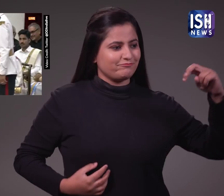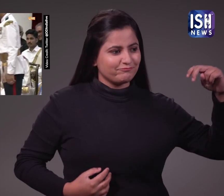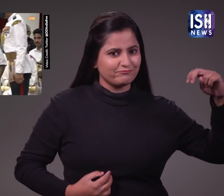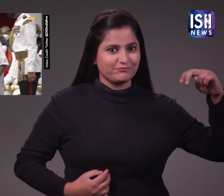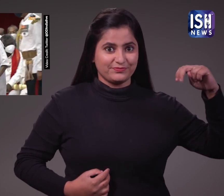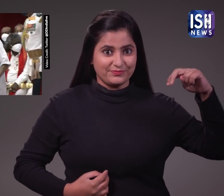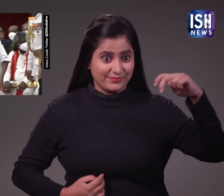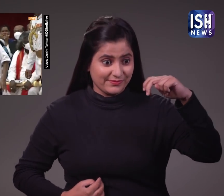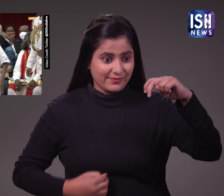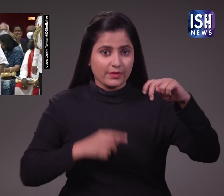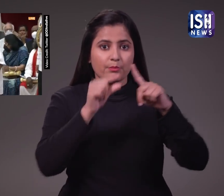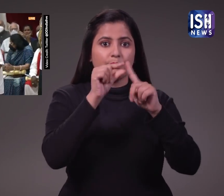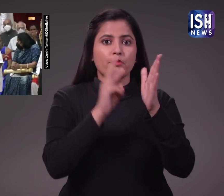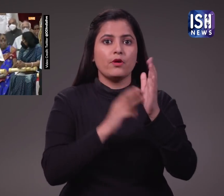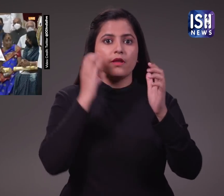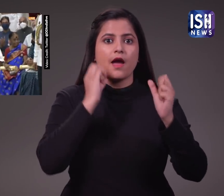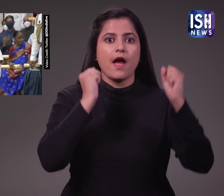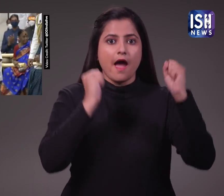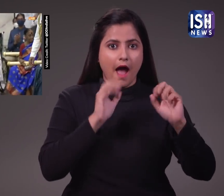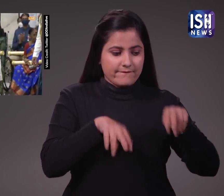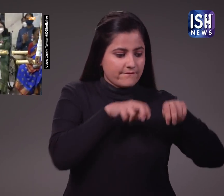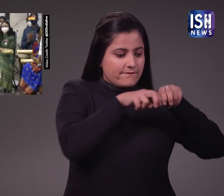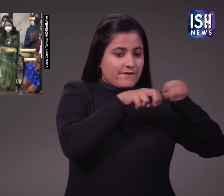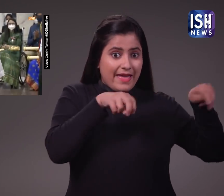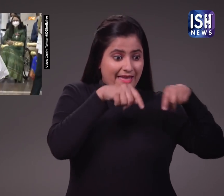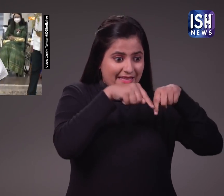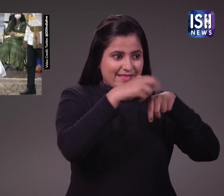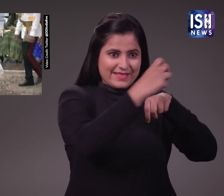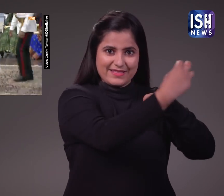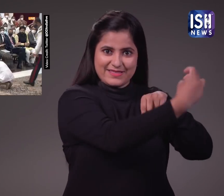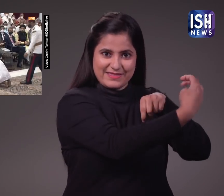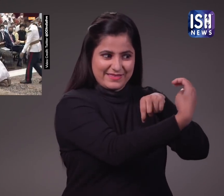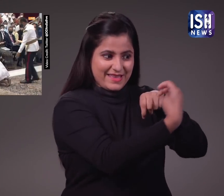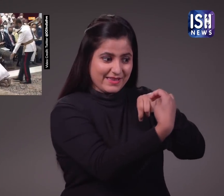वह हॉल में आये और पहले प्रधानमंद्री मोधी के सामने घुटने देखे